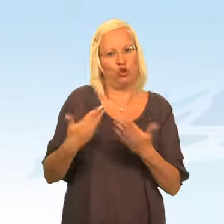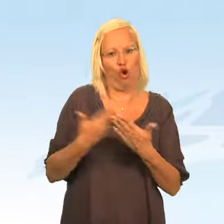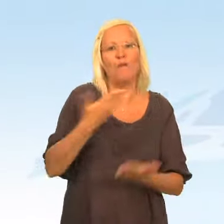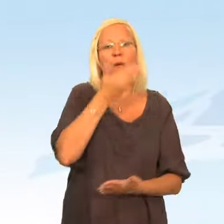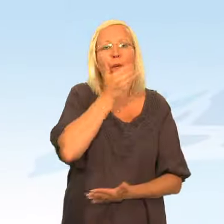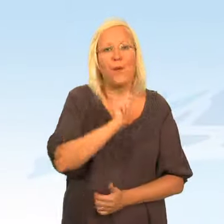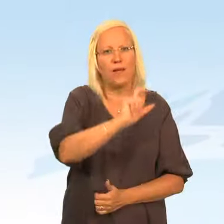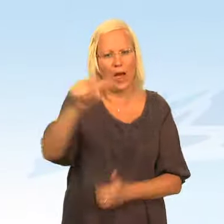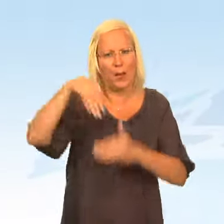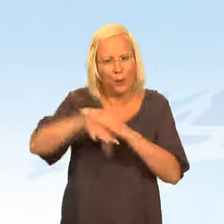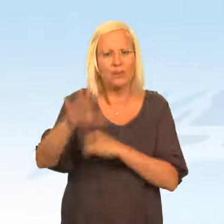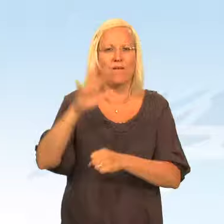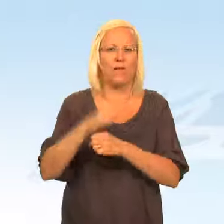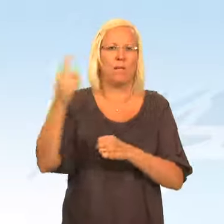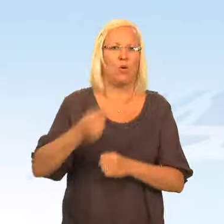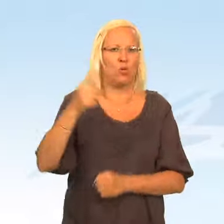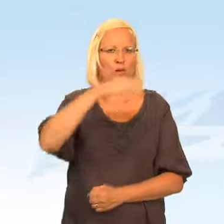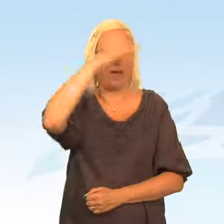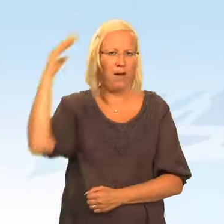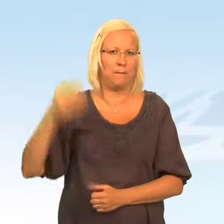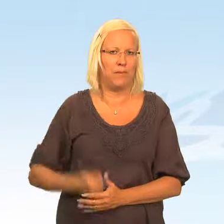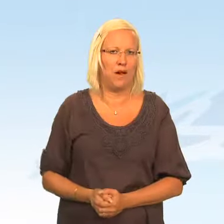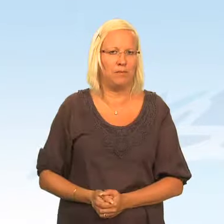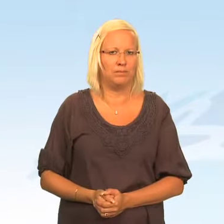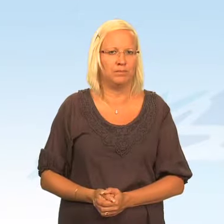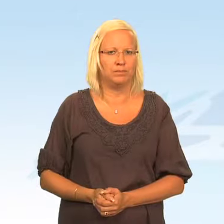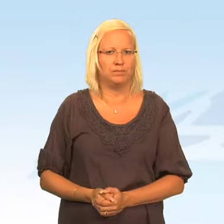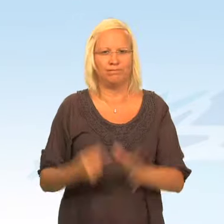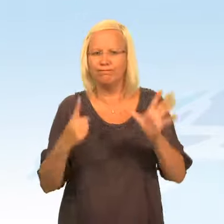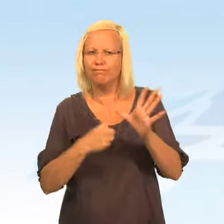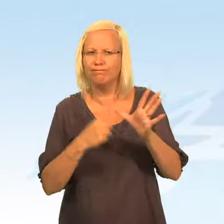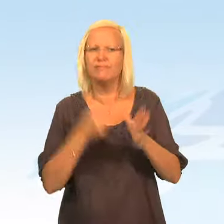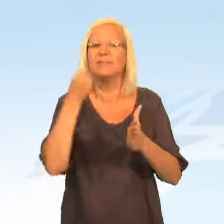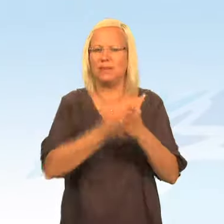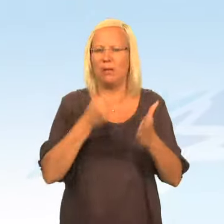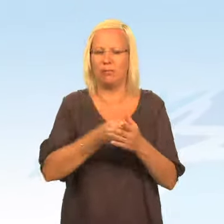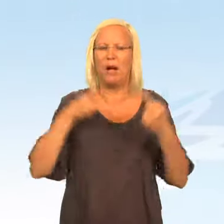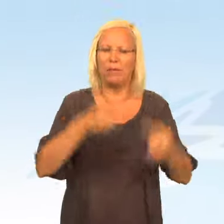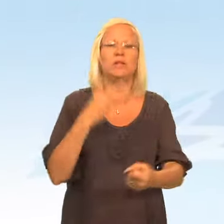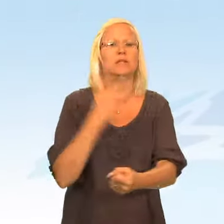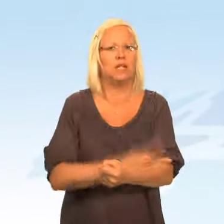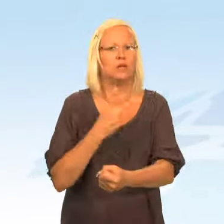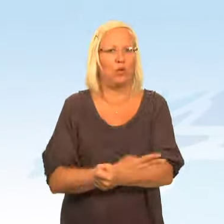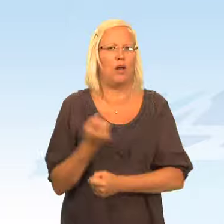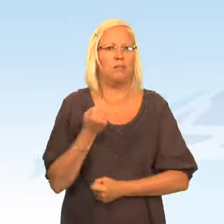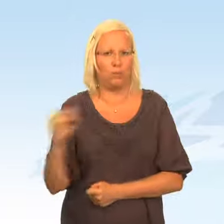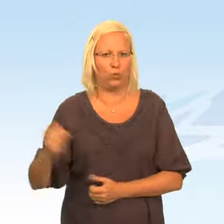Polisen ska nu utreda fler brott som begås av unga under 15 år. Vi har redan sett till att bekämpa